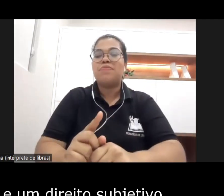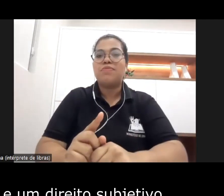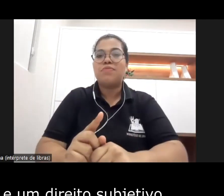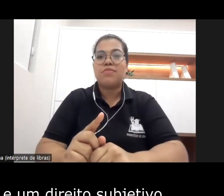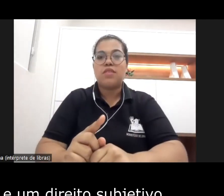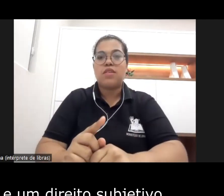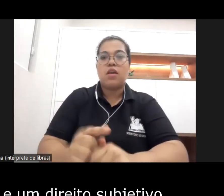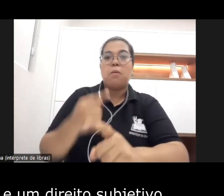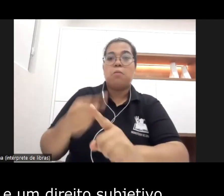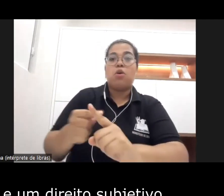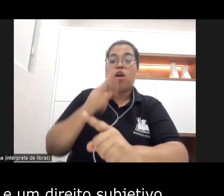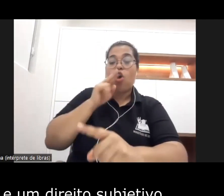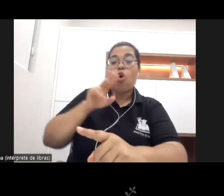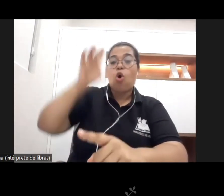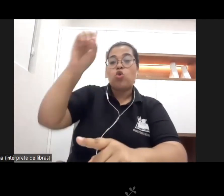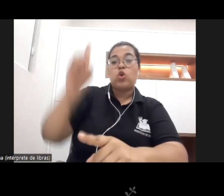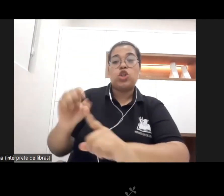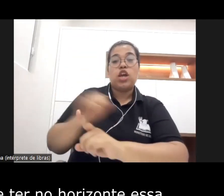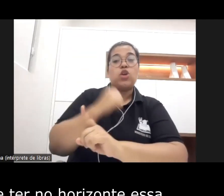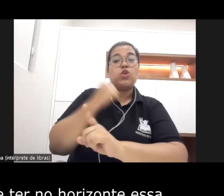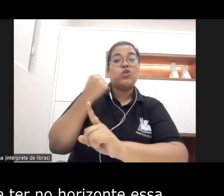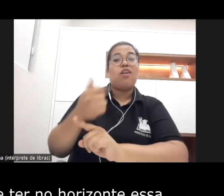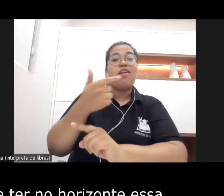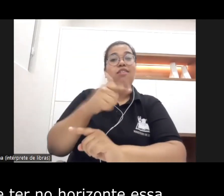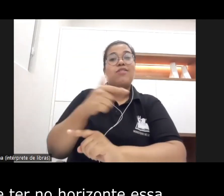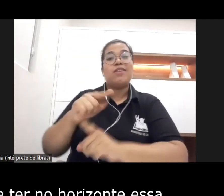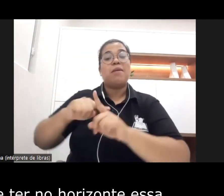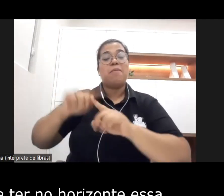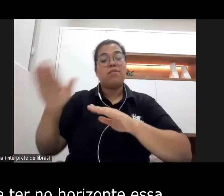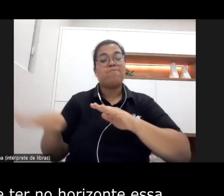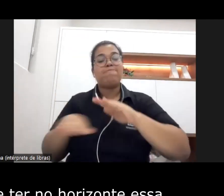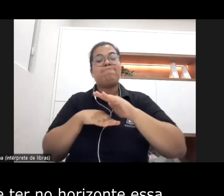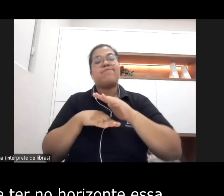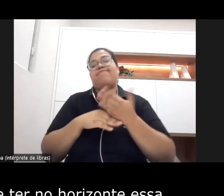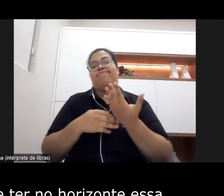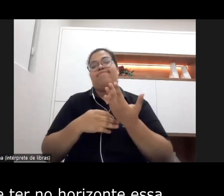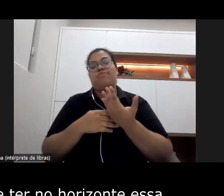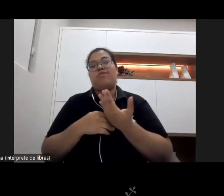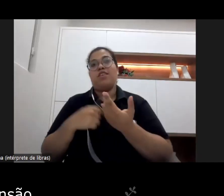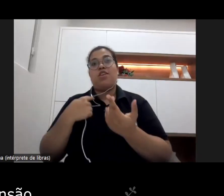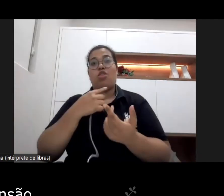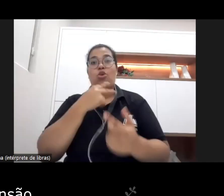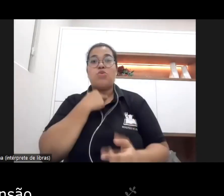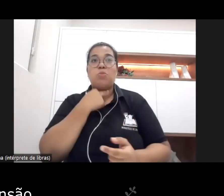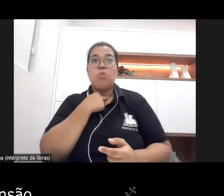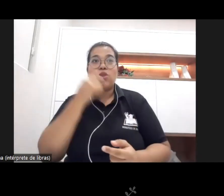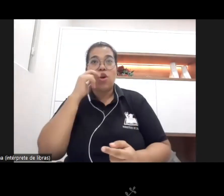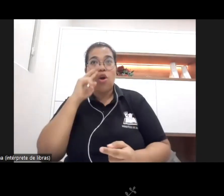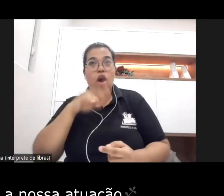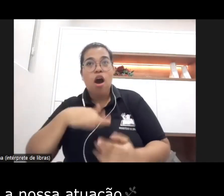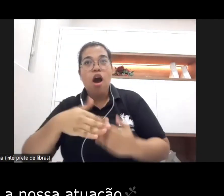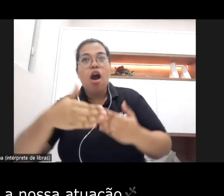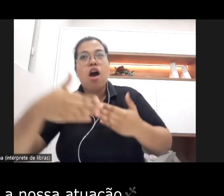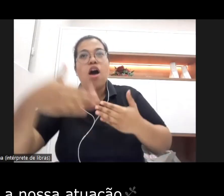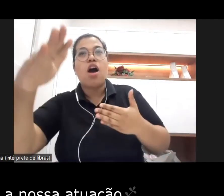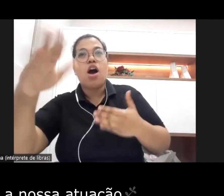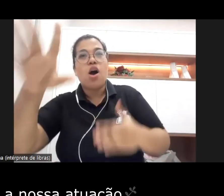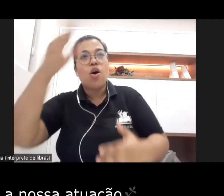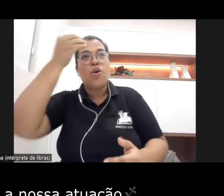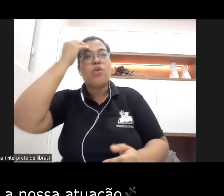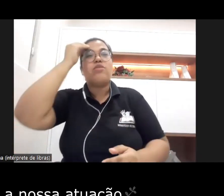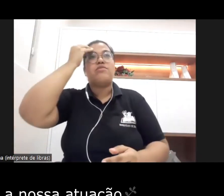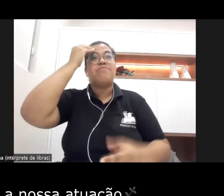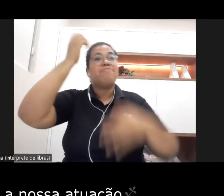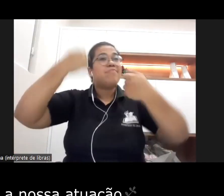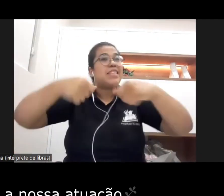social e um direito subjetivo a gente não pode deixar de ter no horizonte essa compreensão senão a gente vai